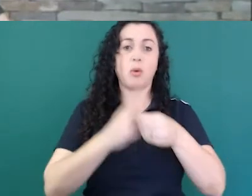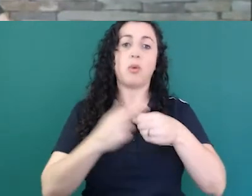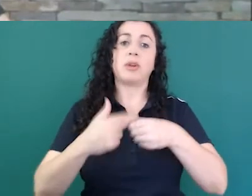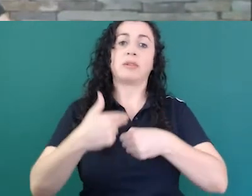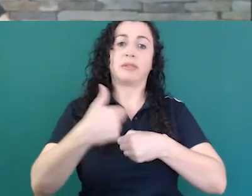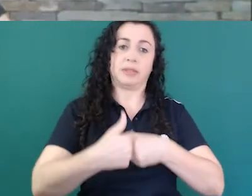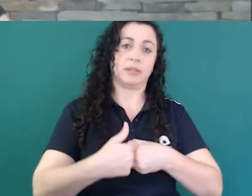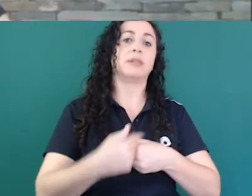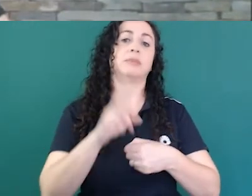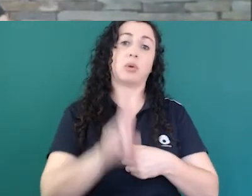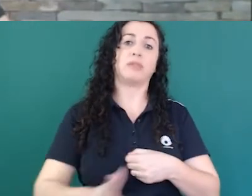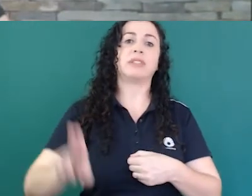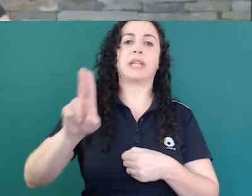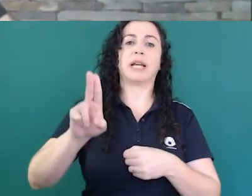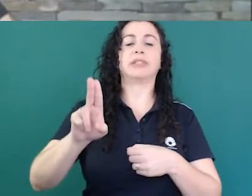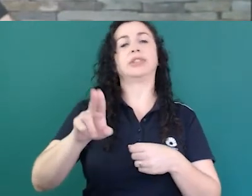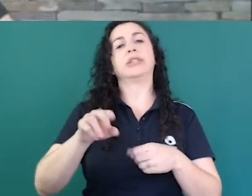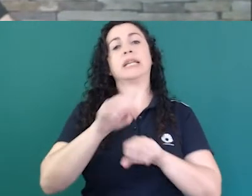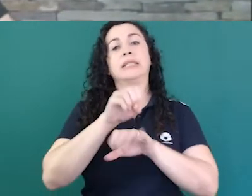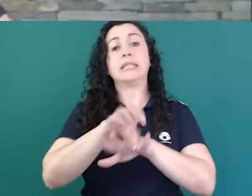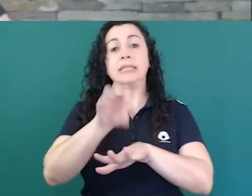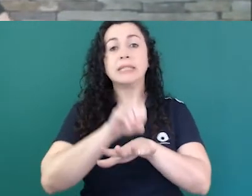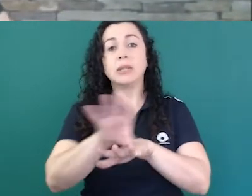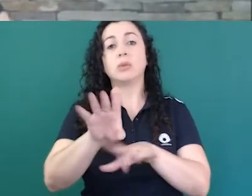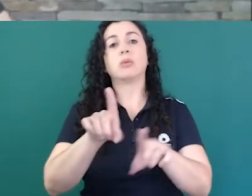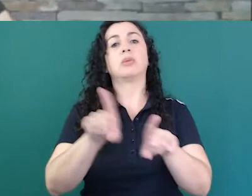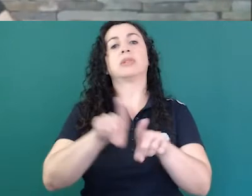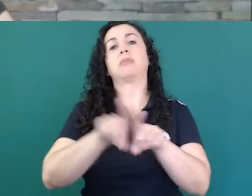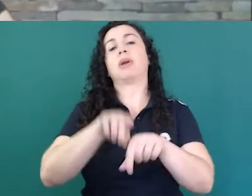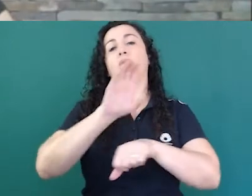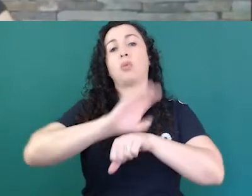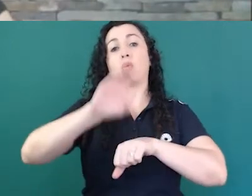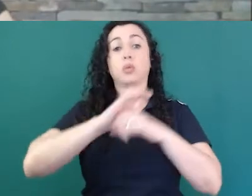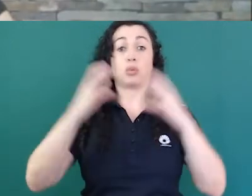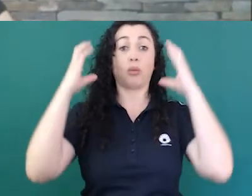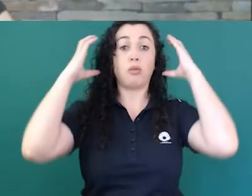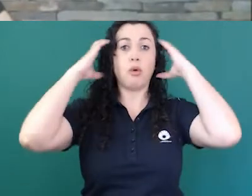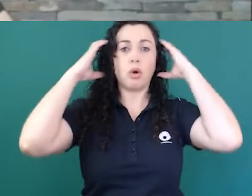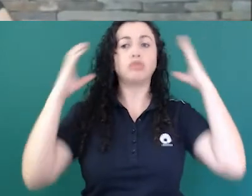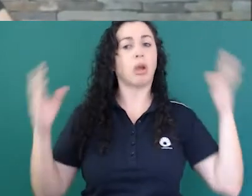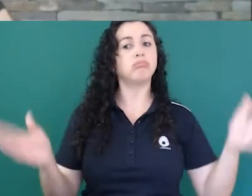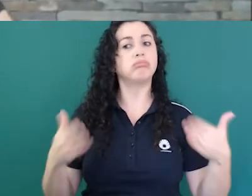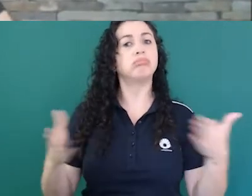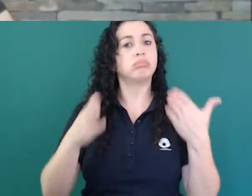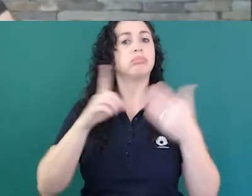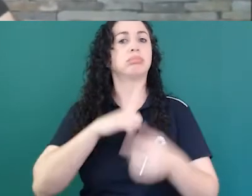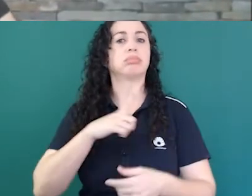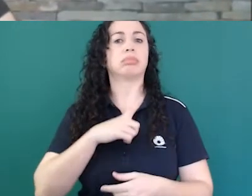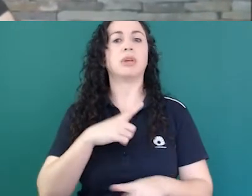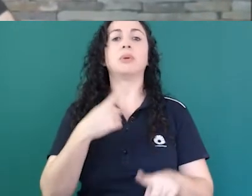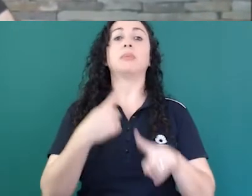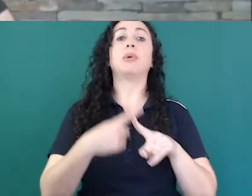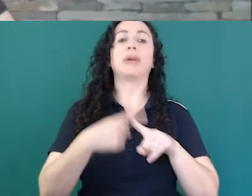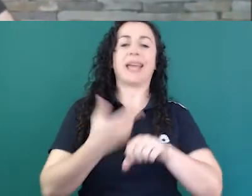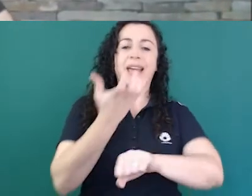de fonogeologia promove isso porque o que a disciplina faz ela não ensina a pessoa a ficar